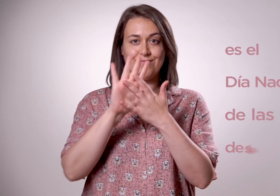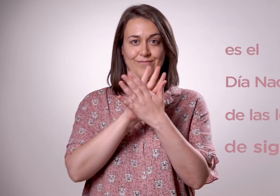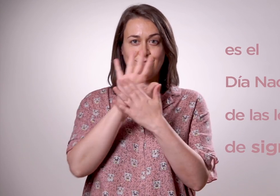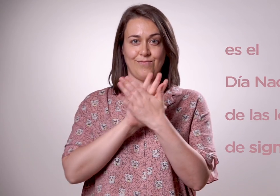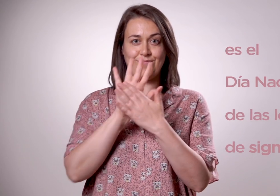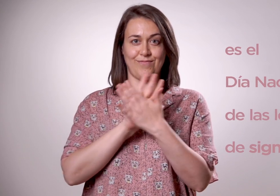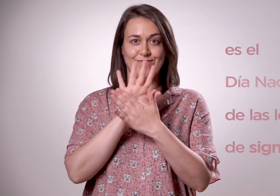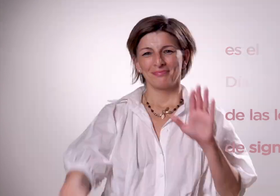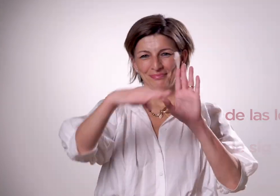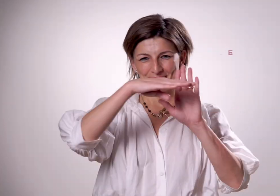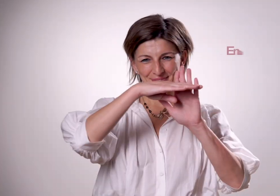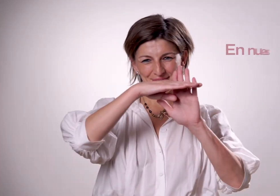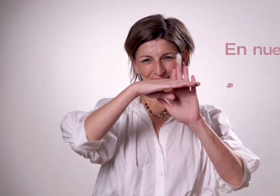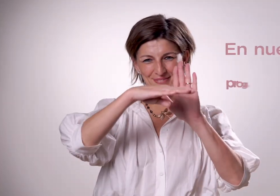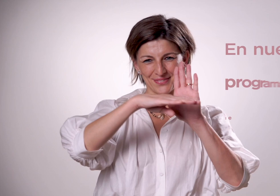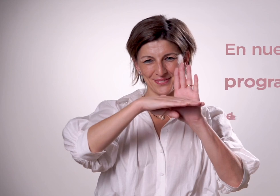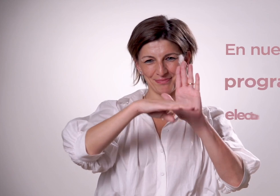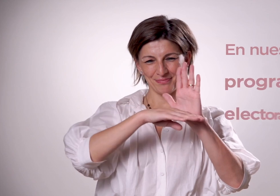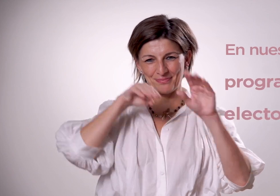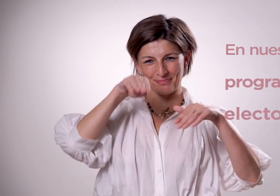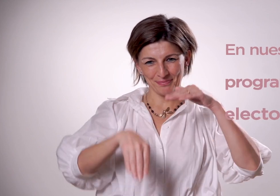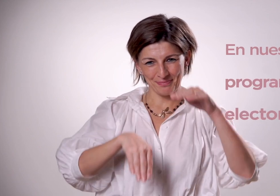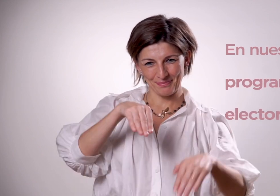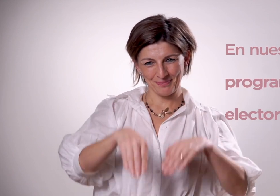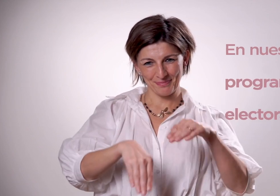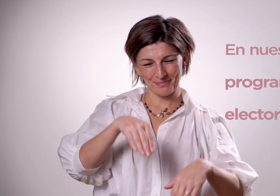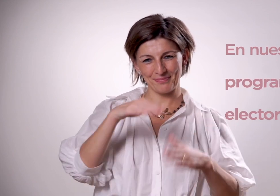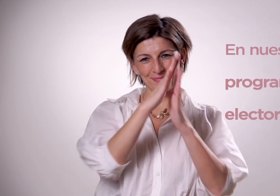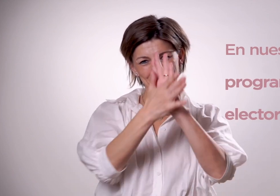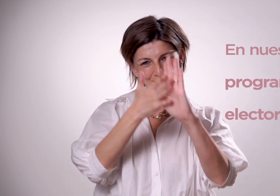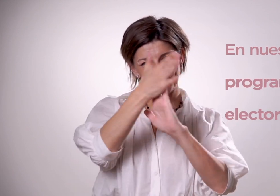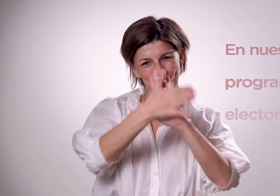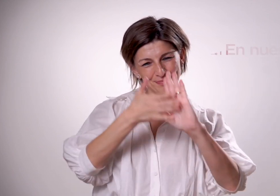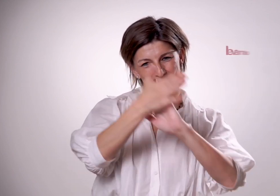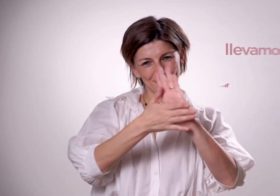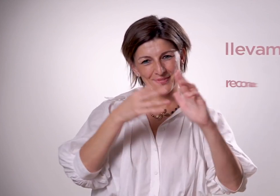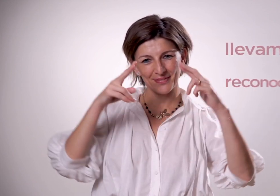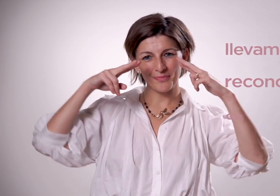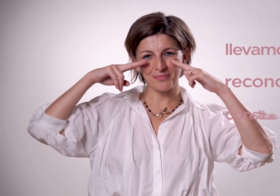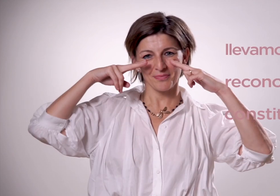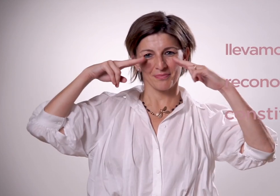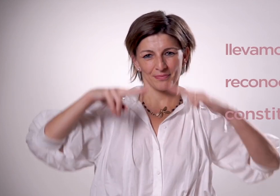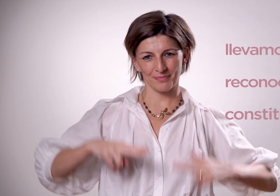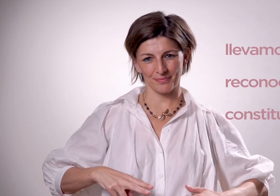las Lenguas de Signos. En nuestro programa electoral llevamos el reconocimiento